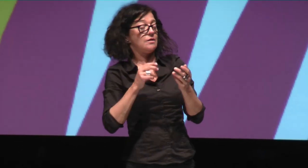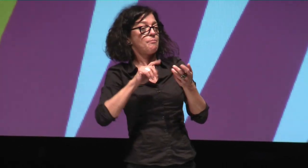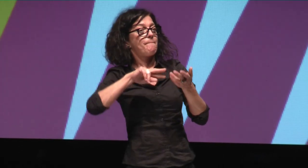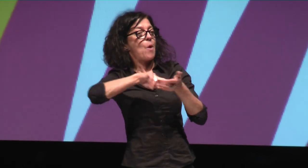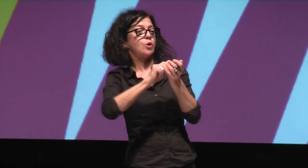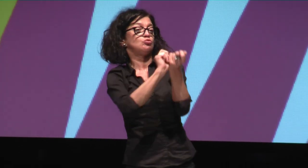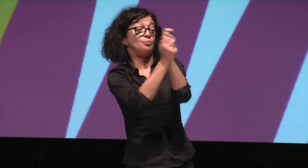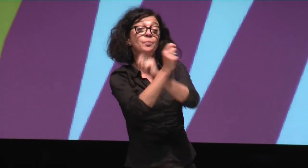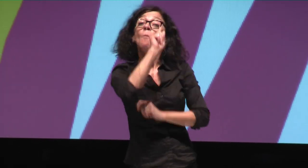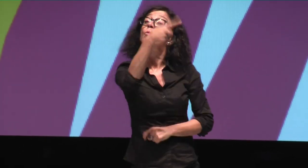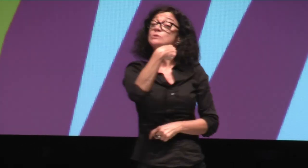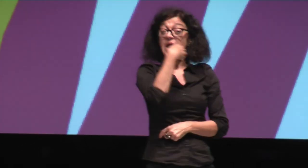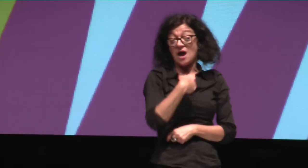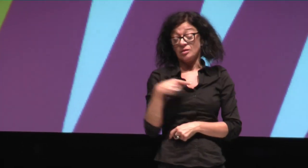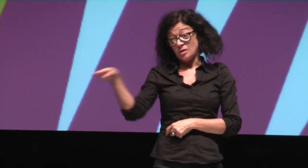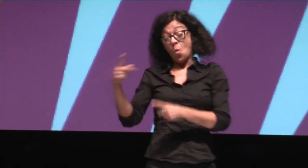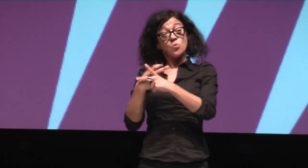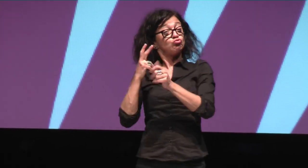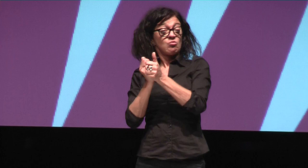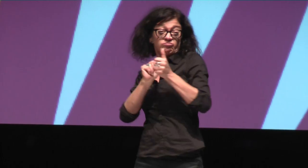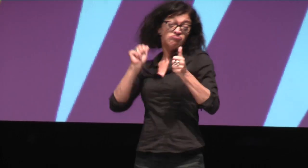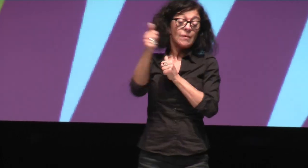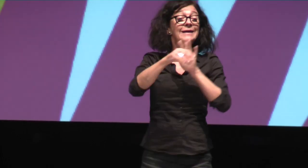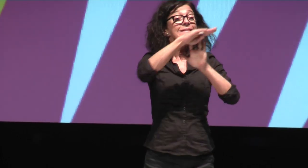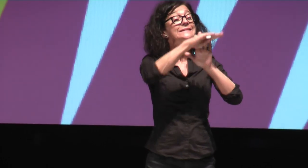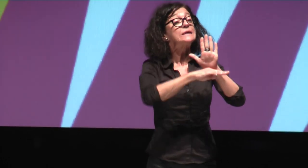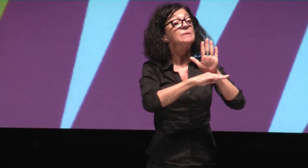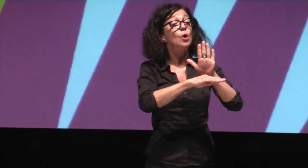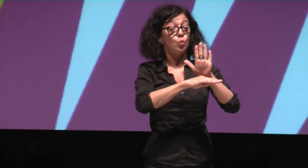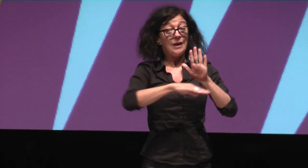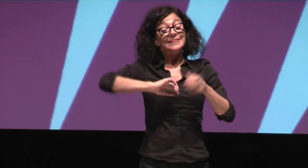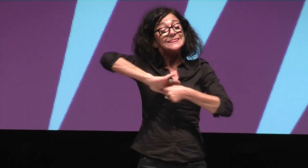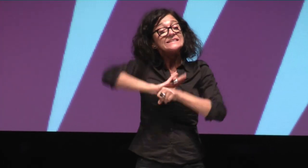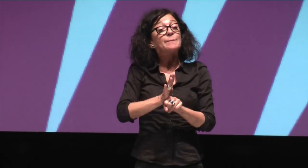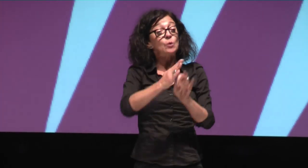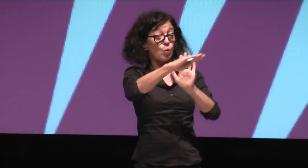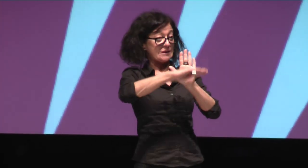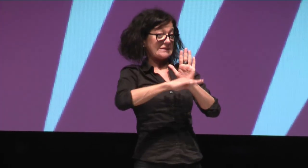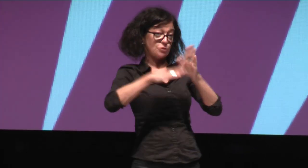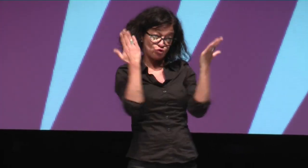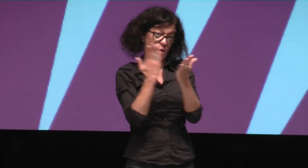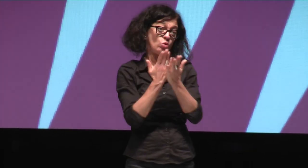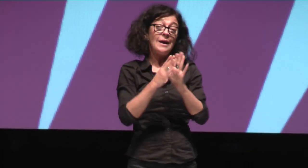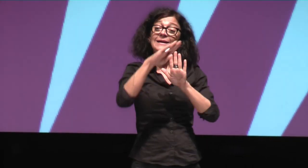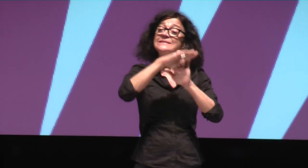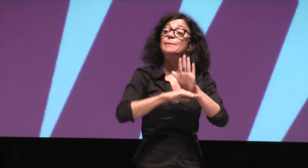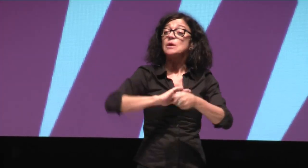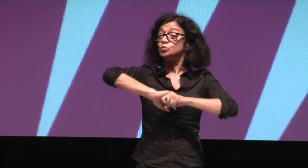wollen eine große Gruppe sein, die Lobbyarbeit betreiben kann, um auch politisch was zu bewirken, um Änderungen